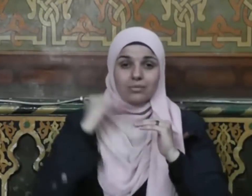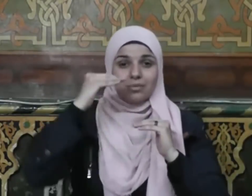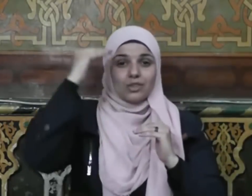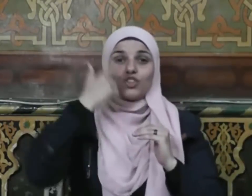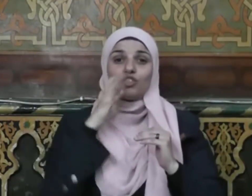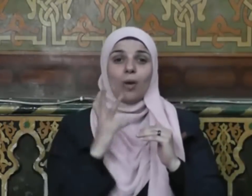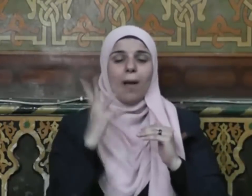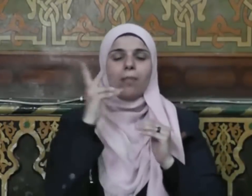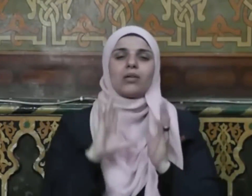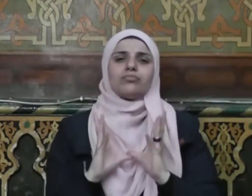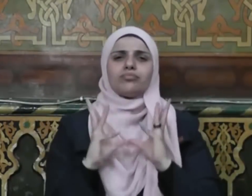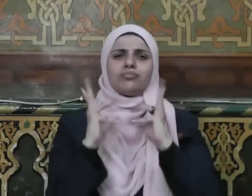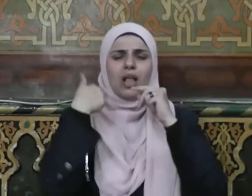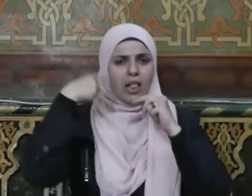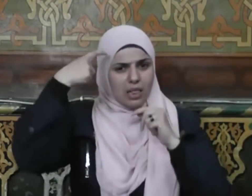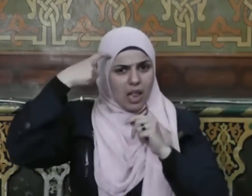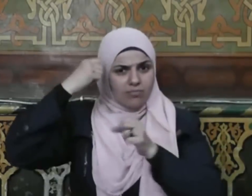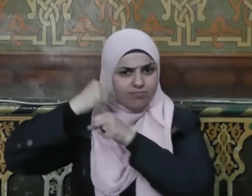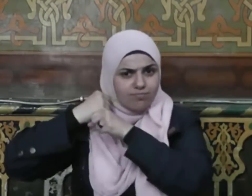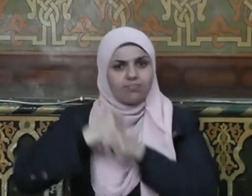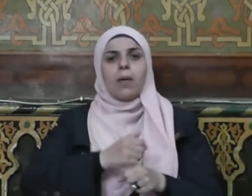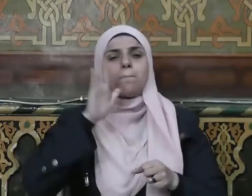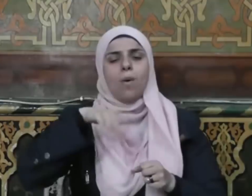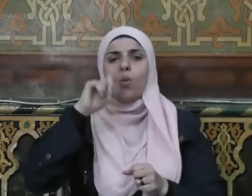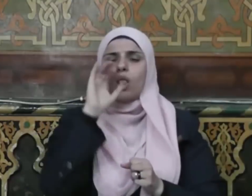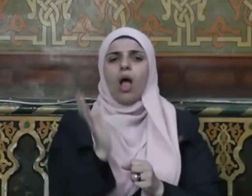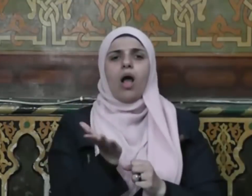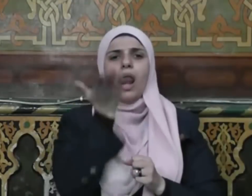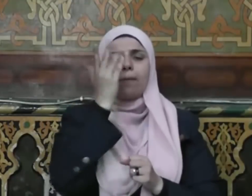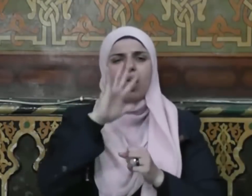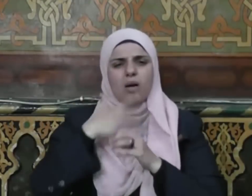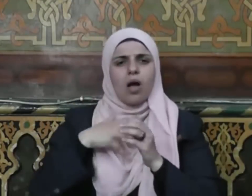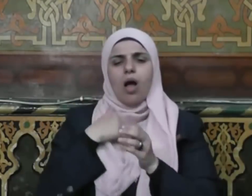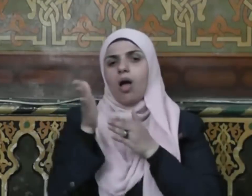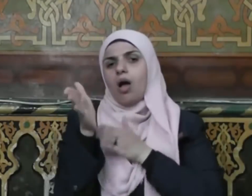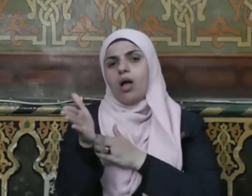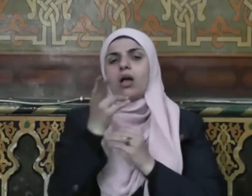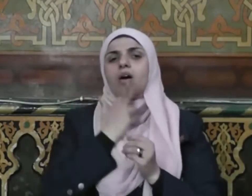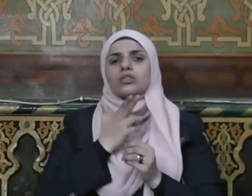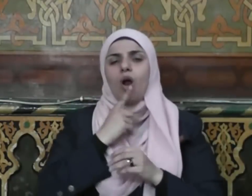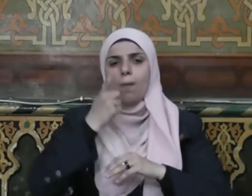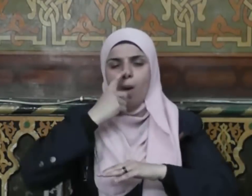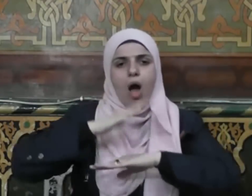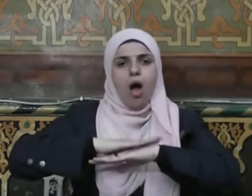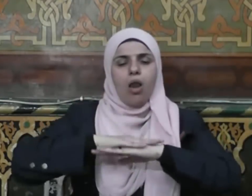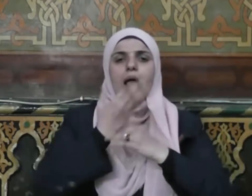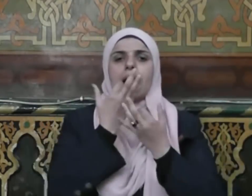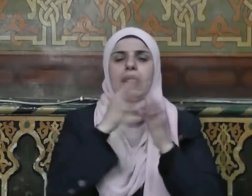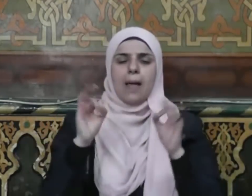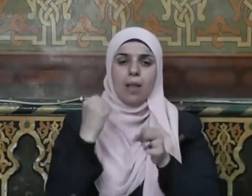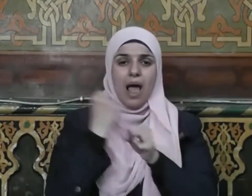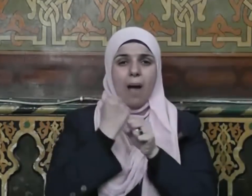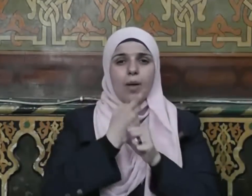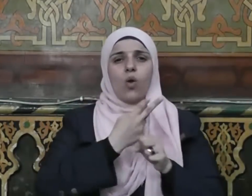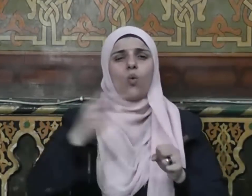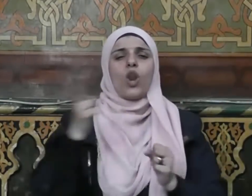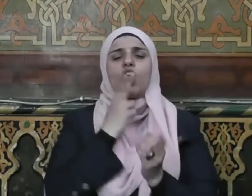بالغا في ترسيخ منظومة القيم النبيلة والأخلاق العالية والسلوكيات